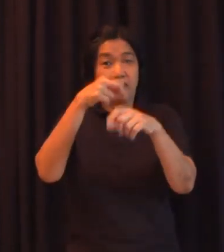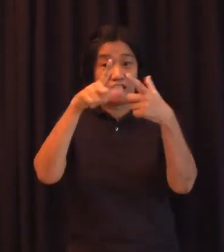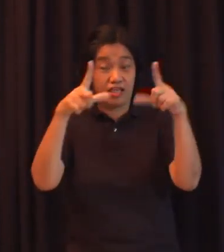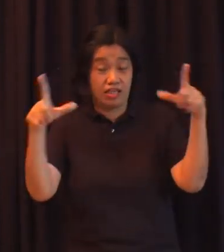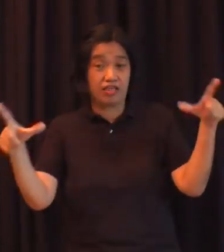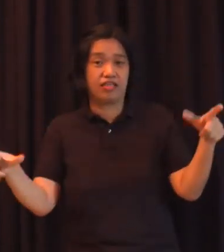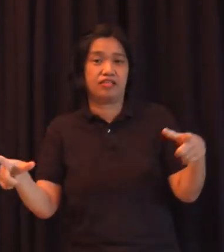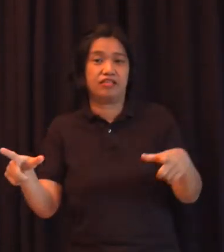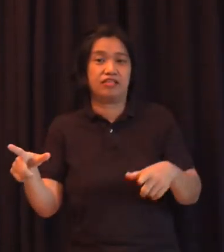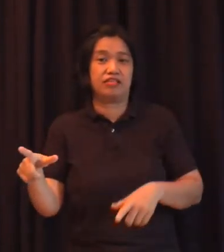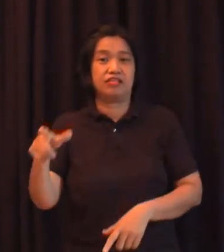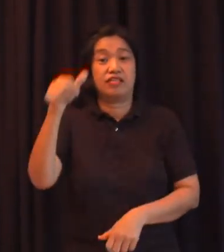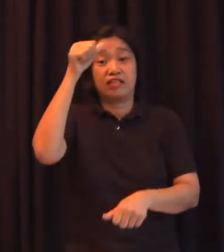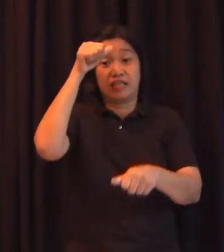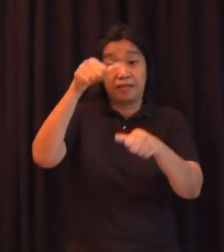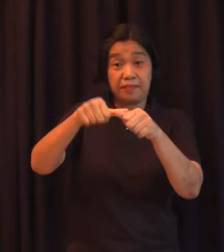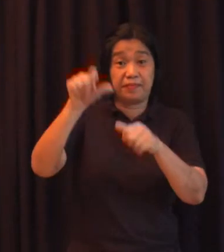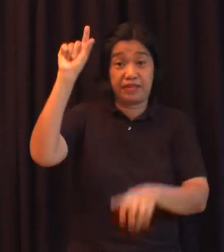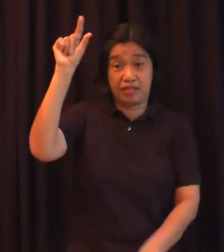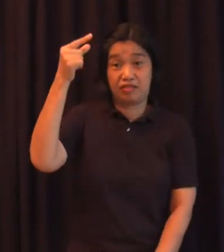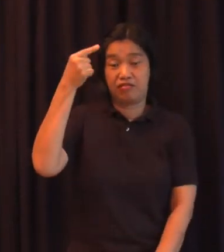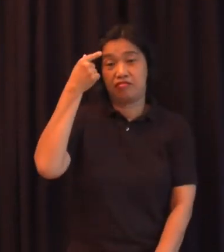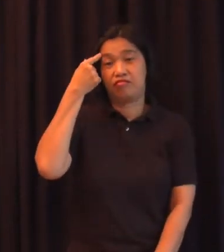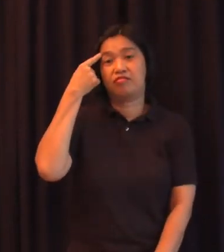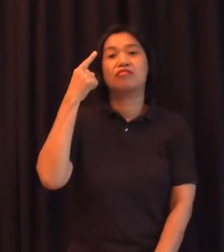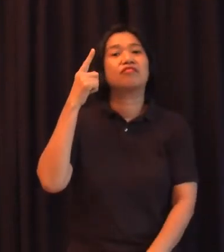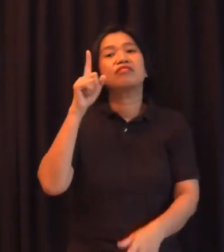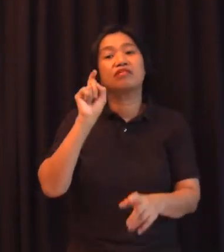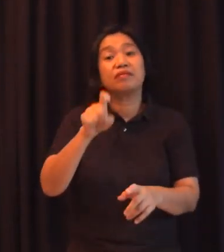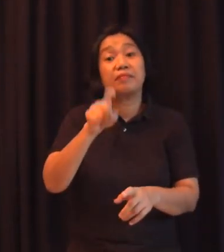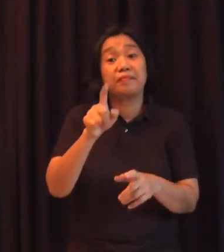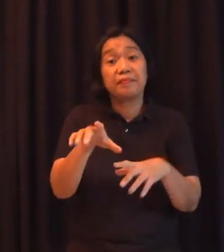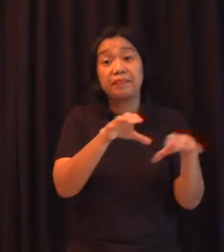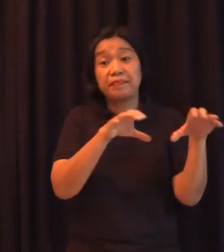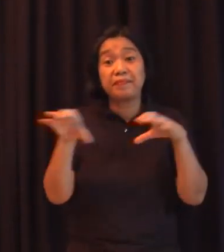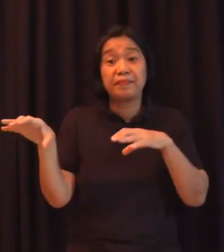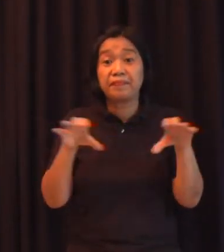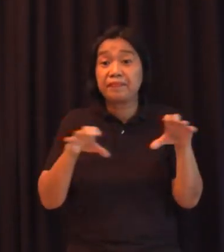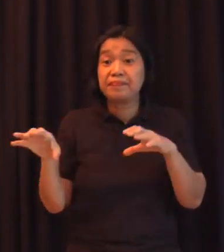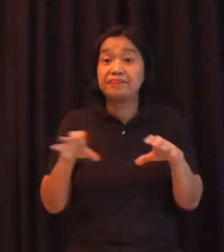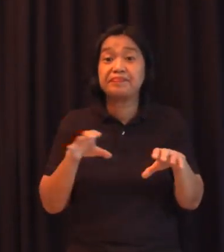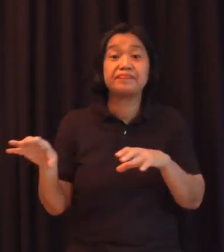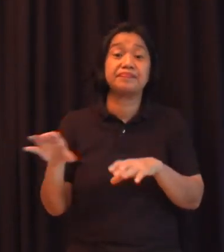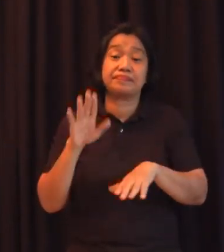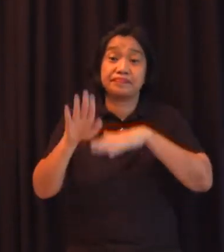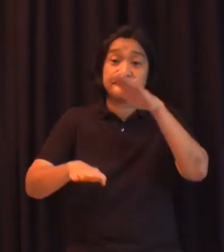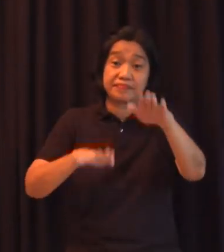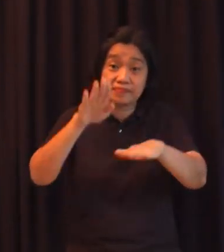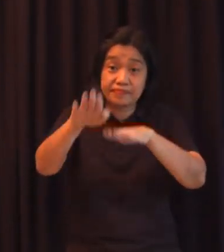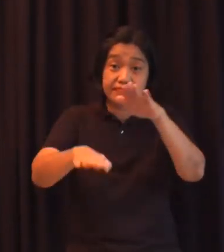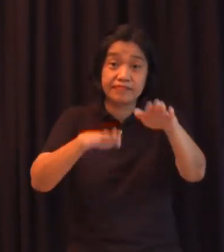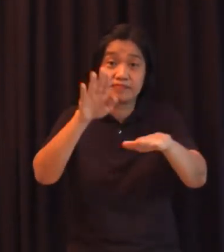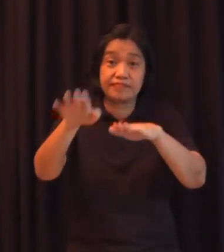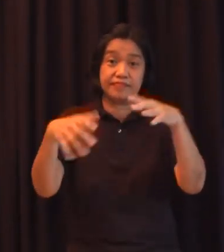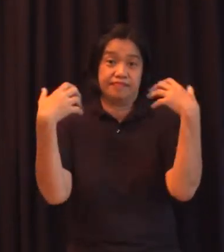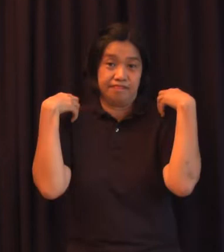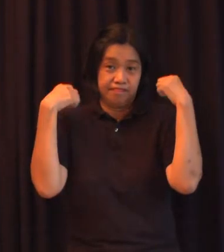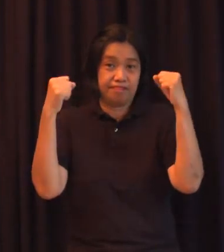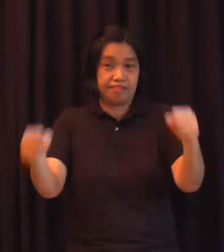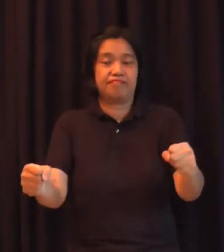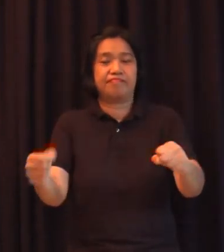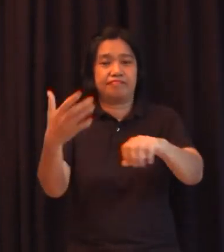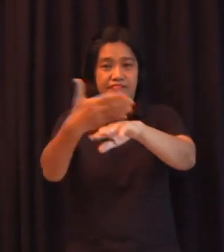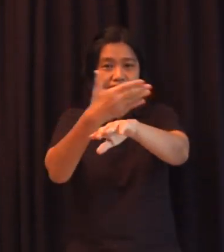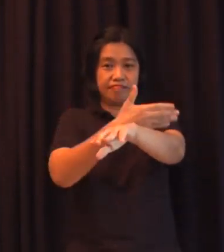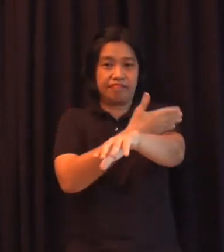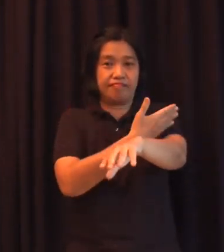pamahalaan na kinakailangan pumilas ito gumawa ng mga hakbang para palakasin at paunglarin yung pag-amit ng pambansang wika